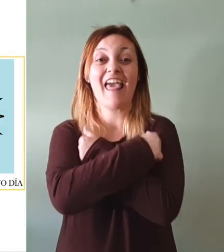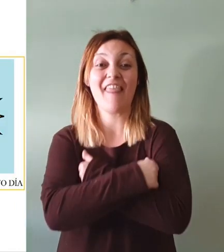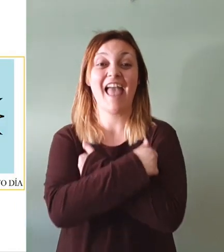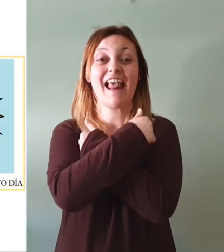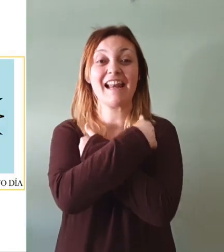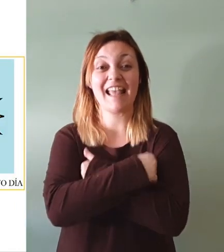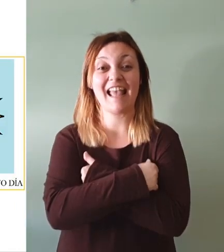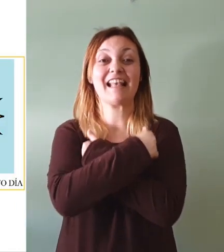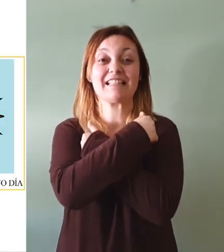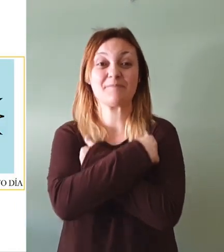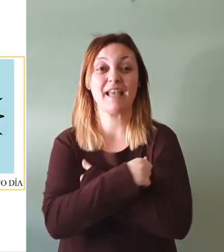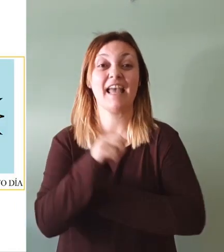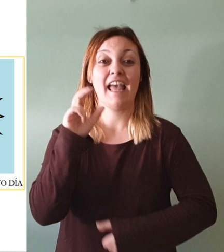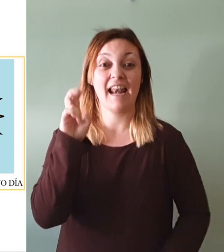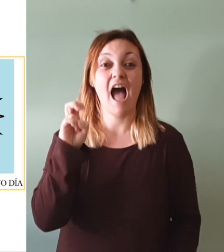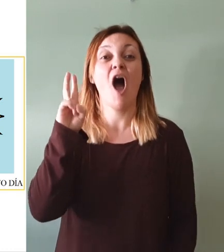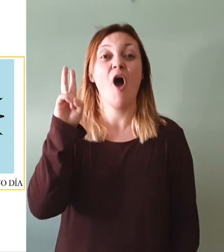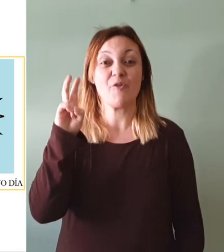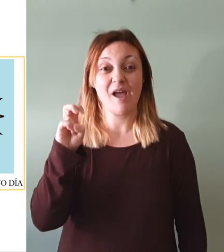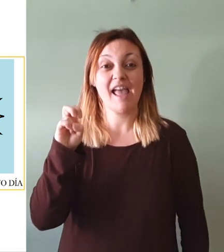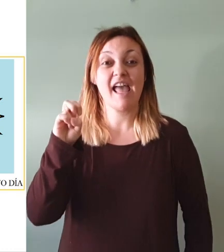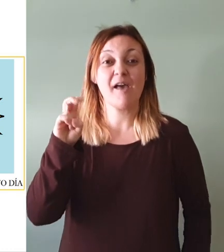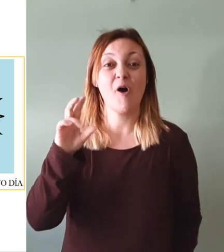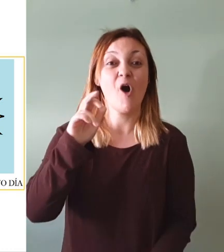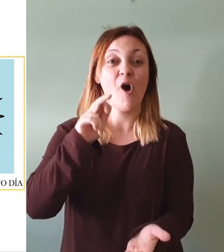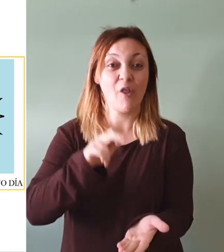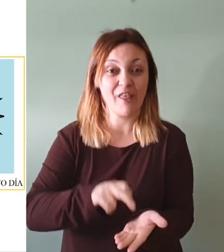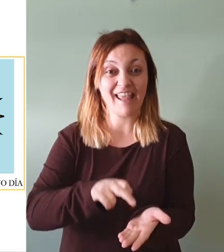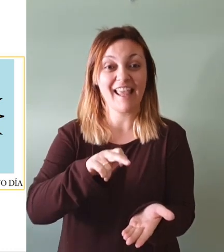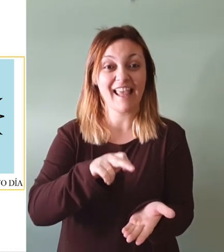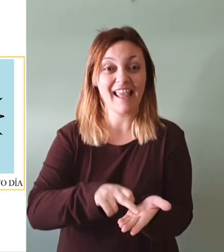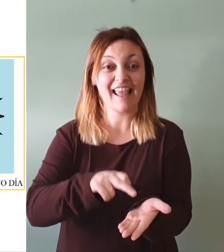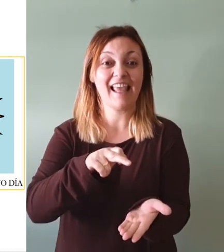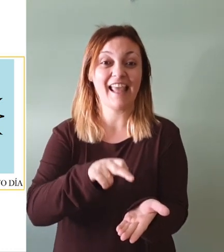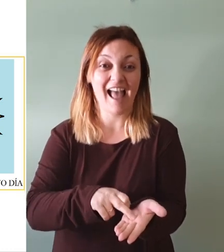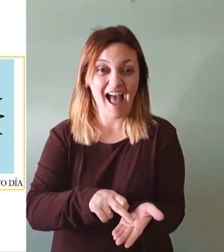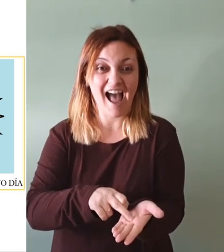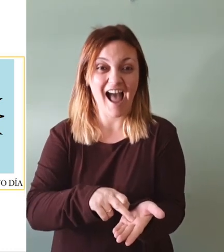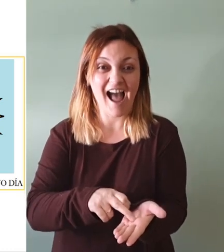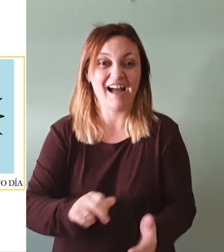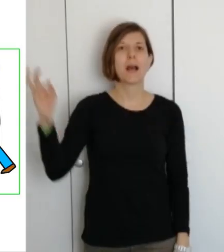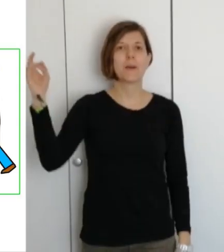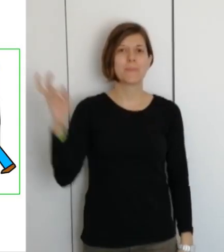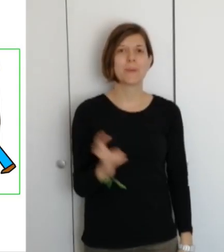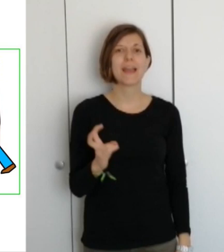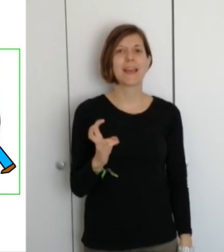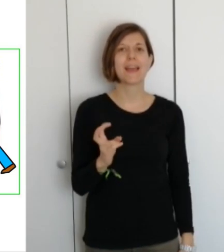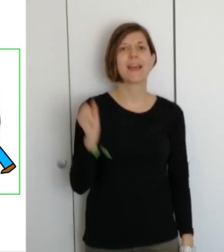del que espera un nuevo día Ven,